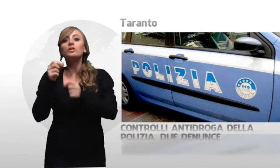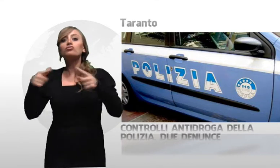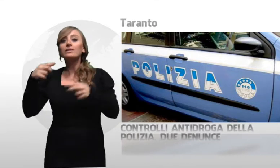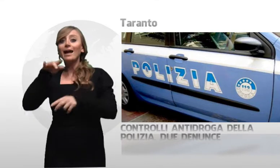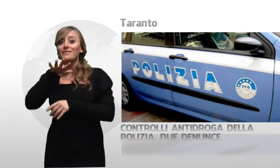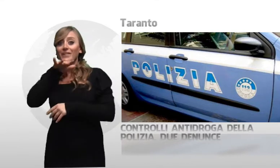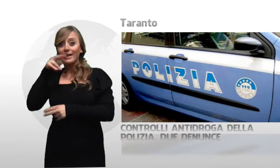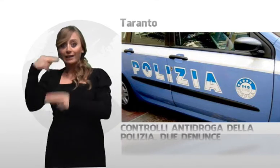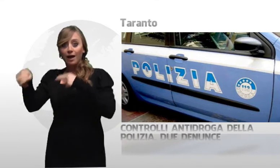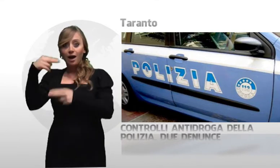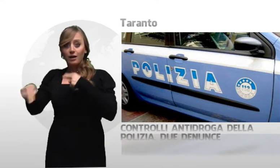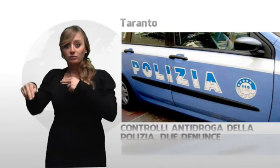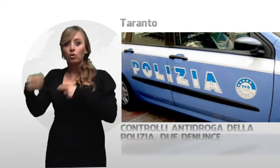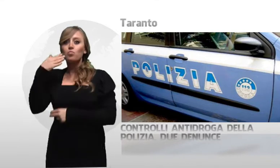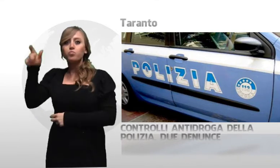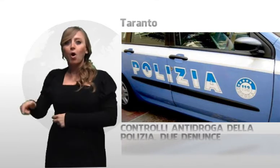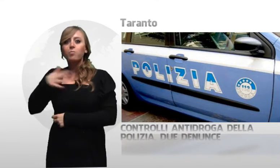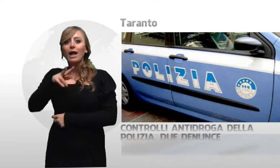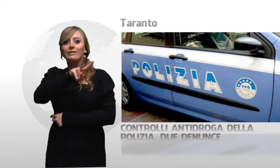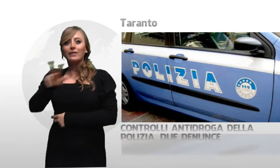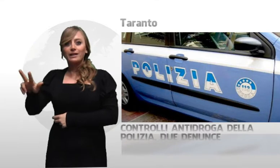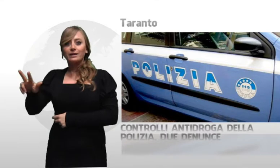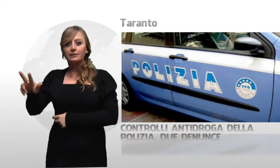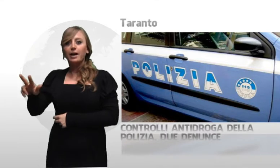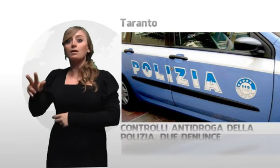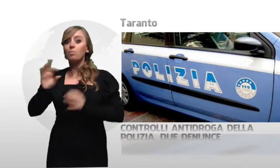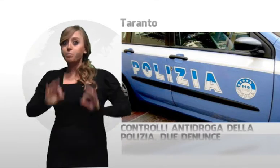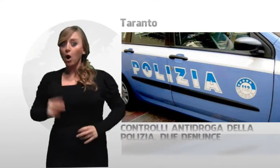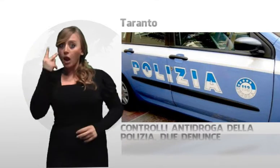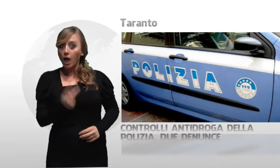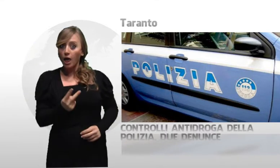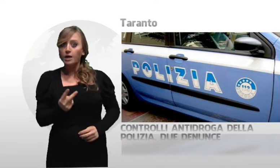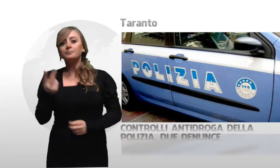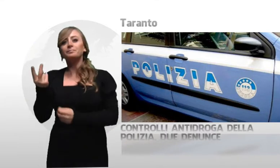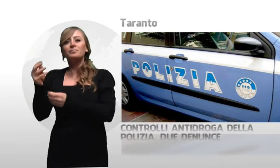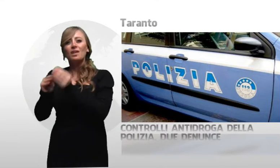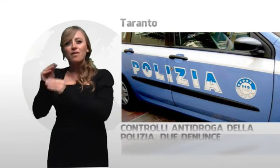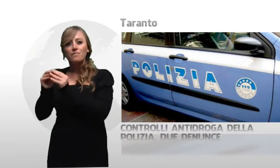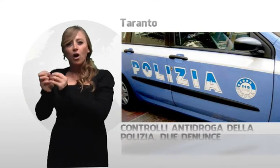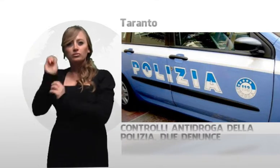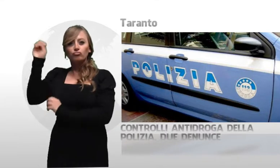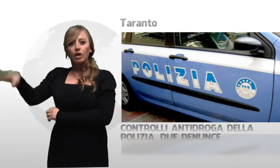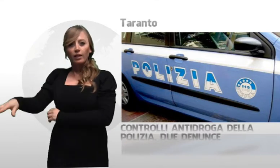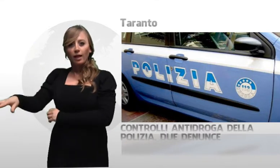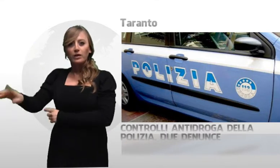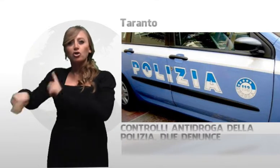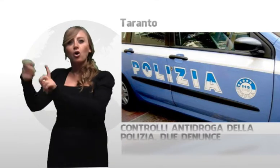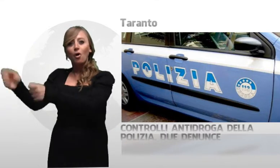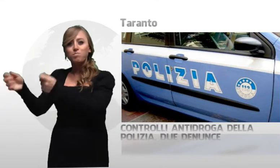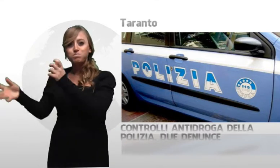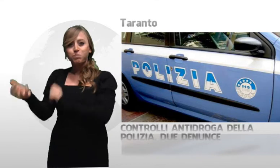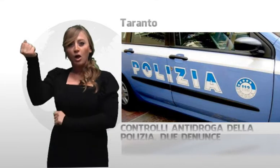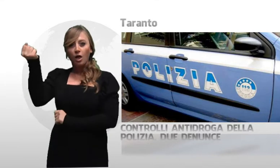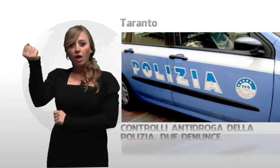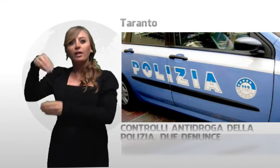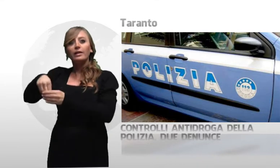vista dei poliziotti gettava via un involucro poi recuperato contenente 10 pezzi di hashish per un peso complessivo di 25